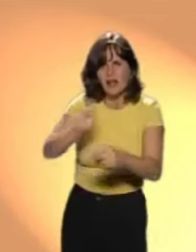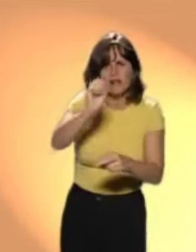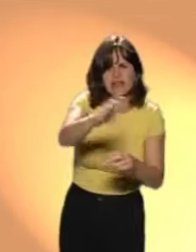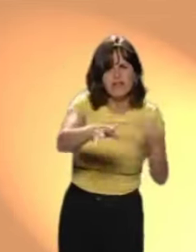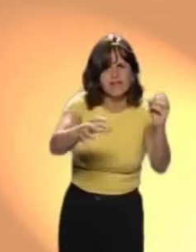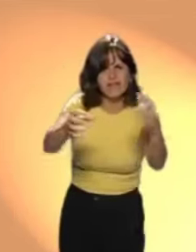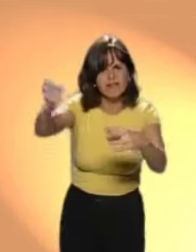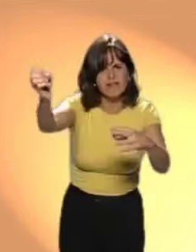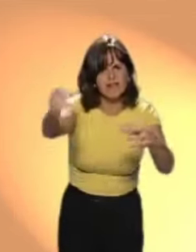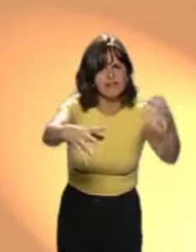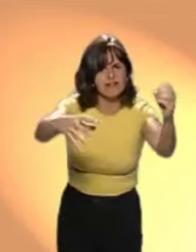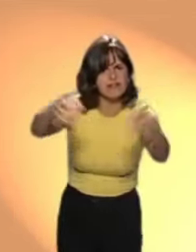Primero se mete la leña